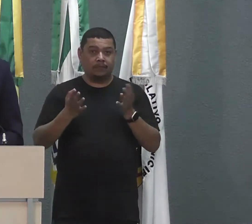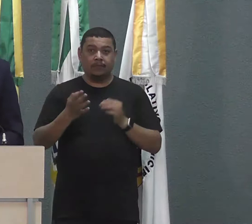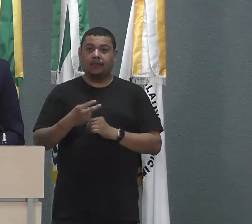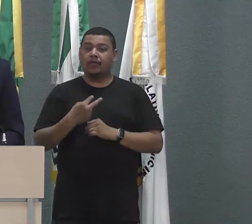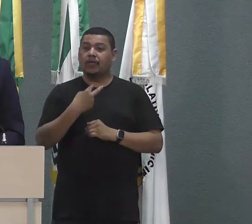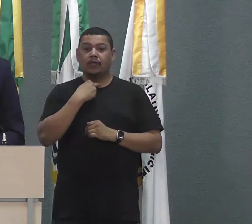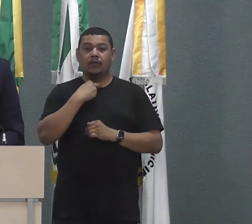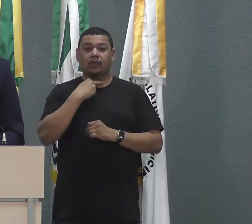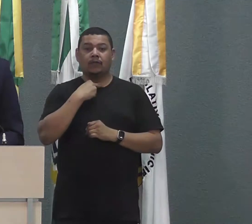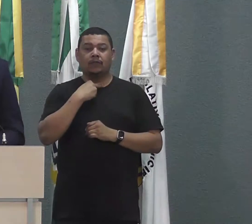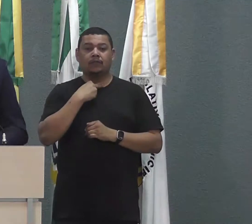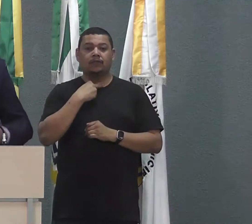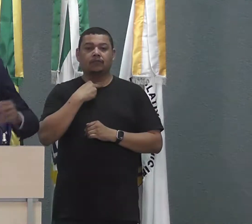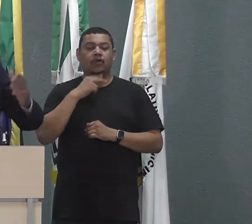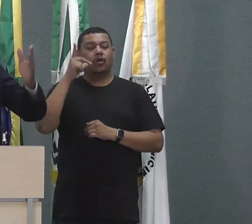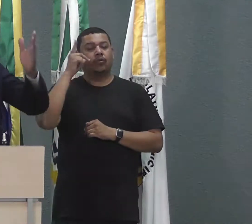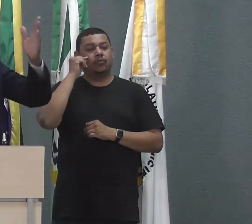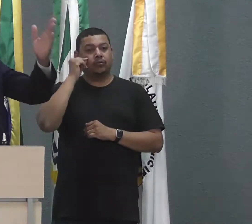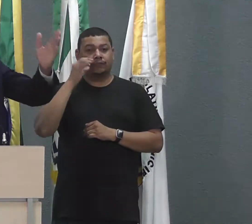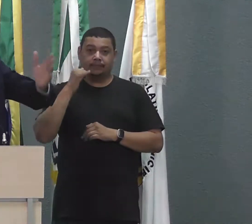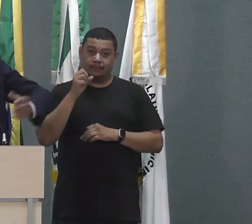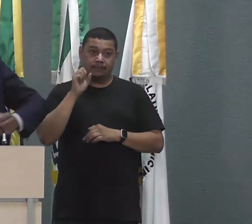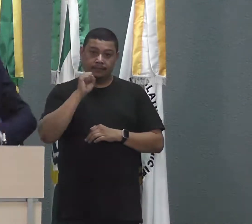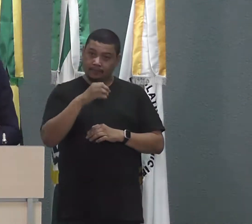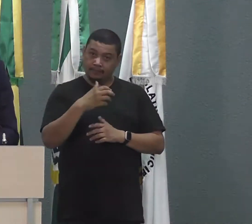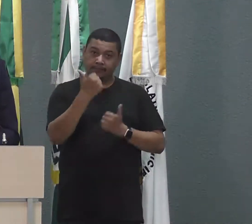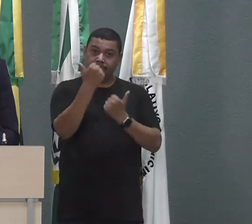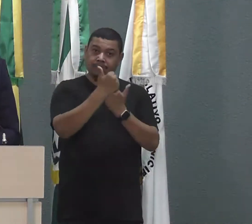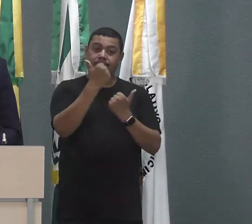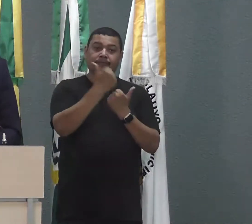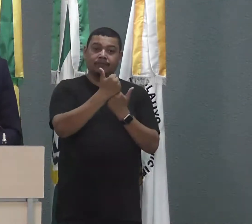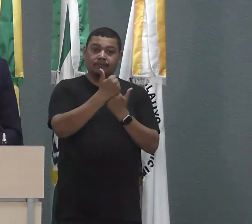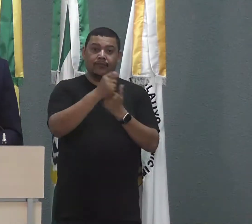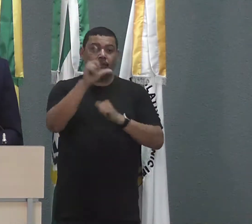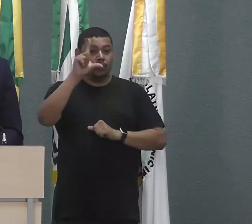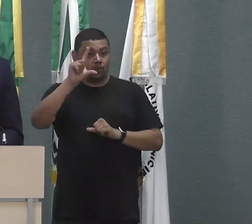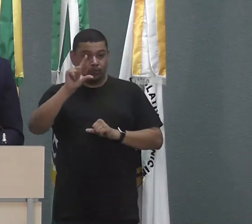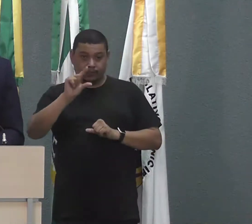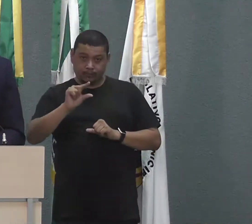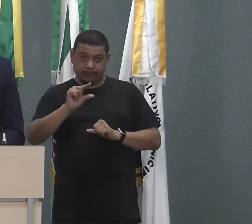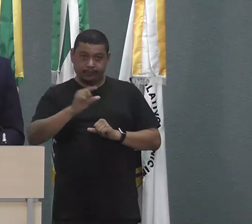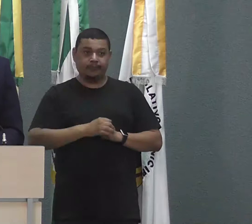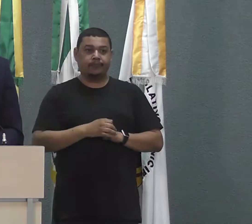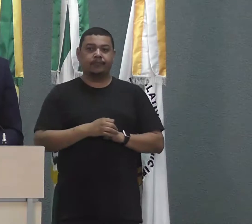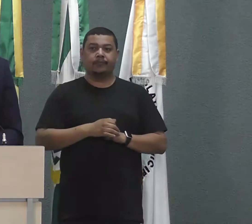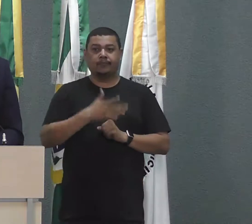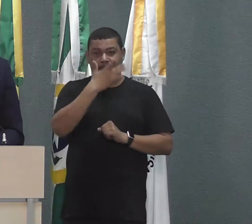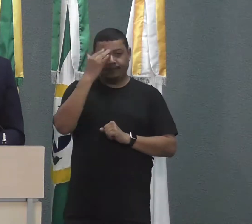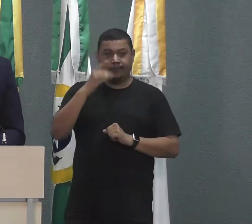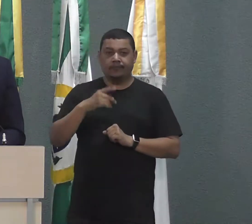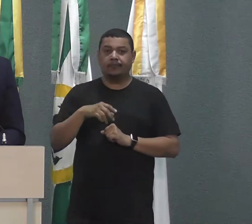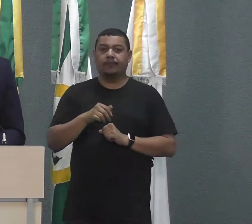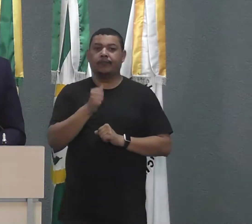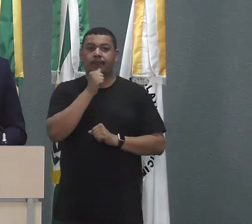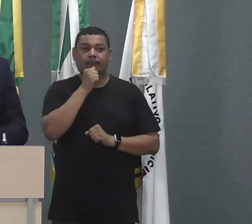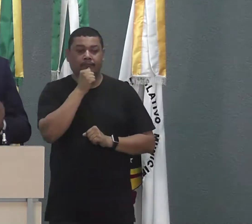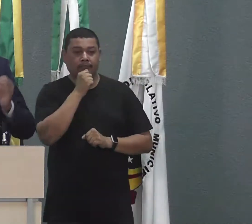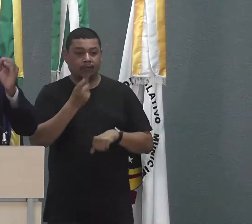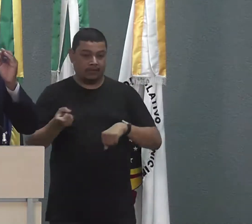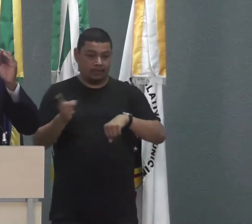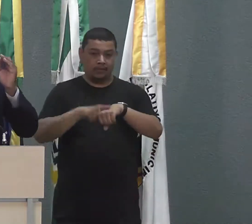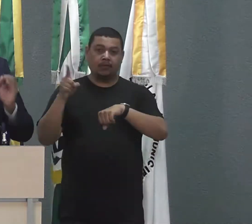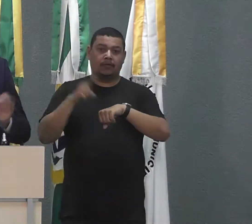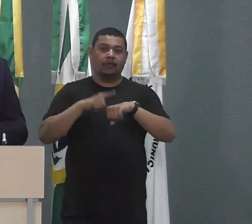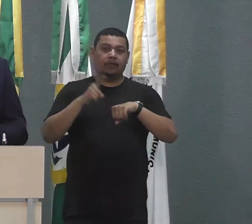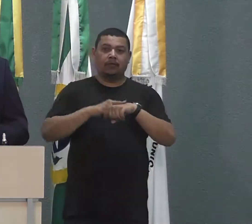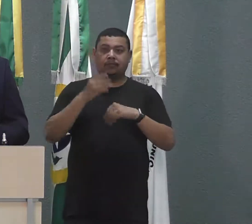relaxar. Se o hospital de campanha está lá com índice baixíssimo de usuários, de pessoas que não está sendo infectada, o